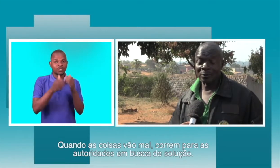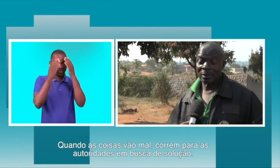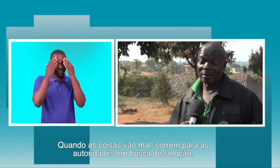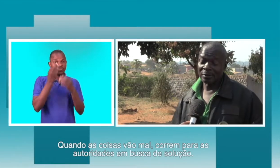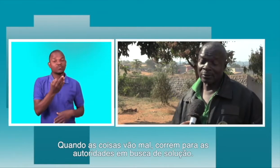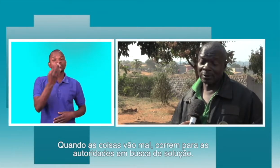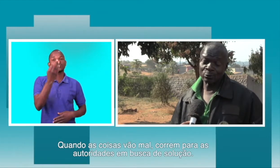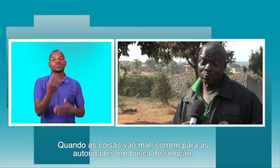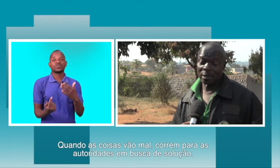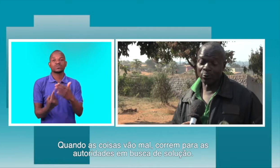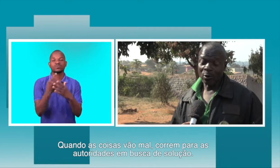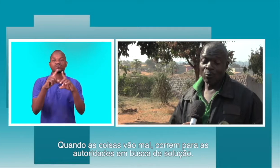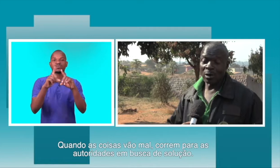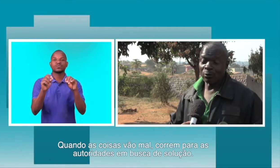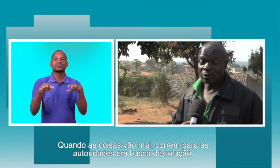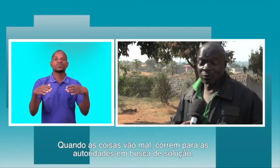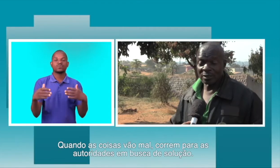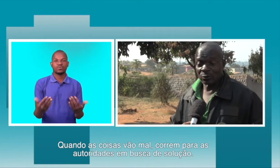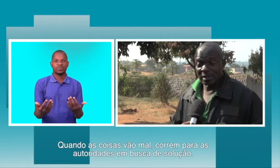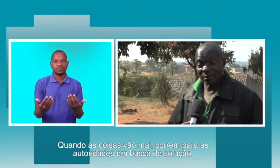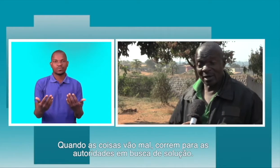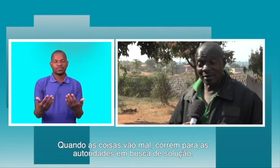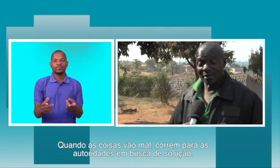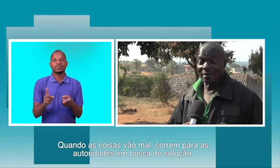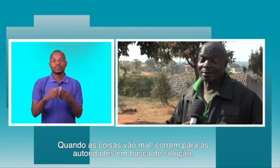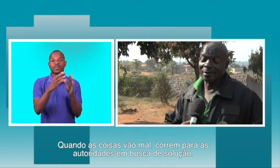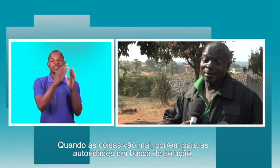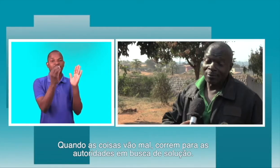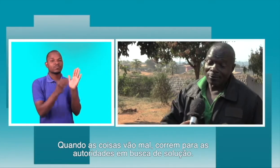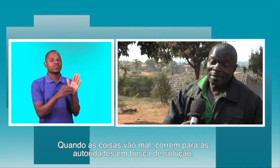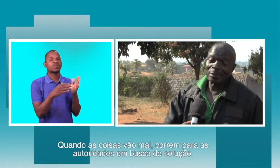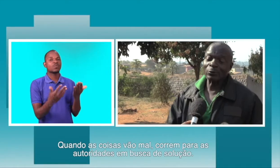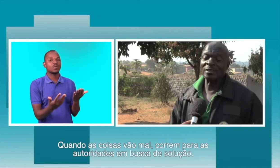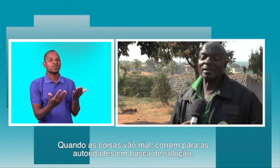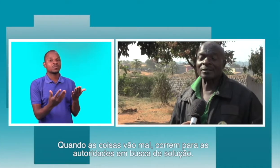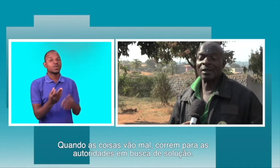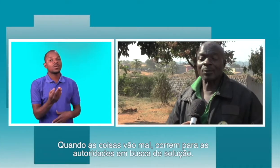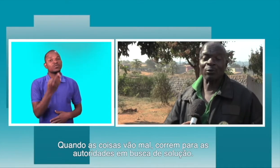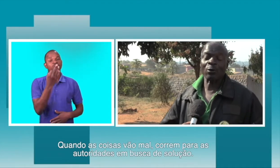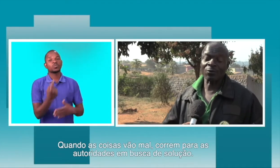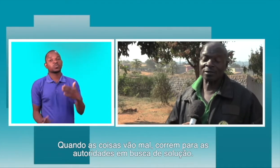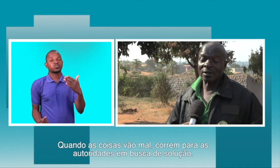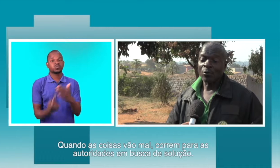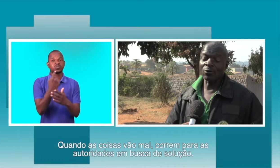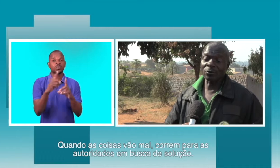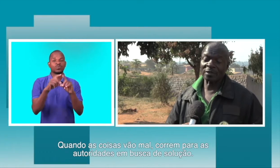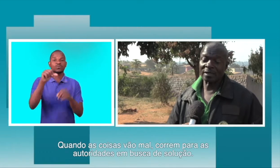Então, o resultado, quando as coisas correrem mal, eles veem nas autoridades. Que agora como fazer, o que vamos fazer.